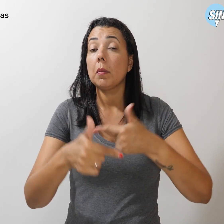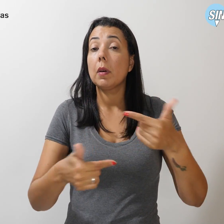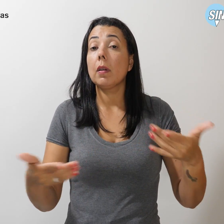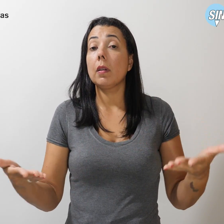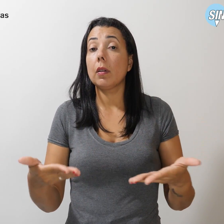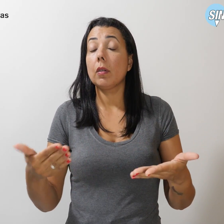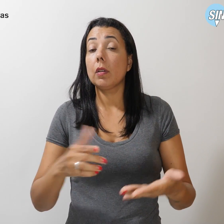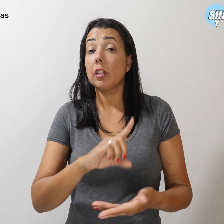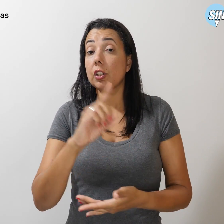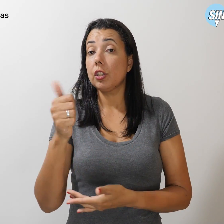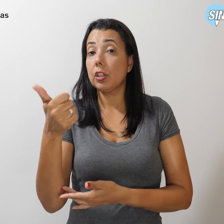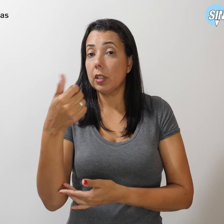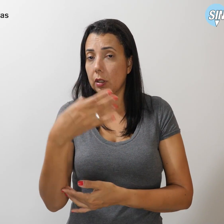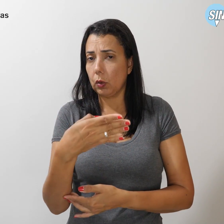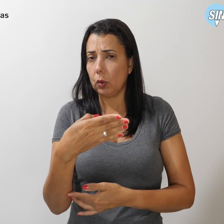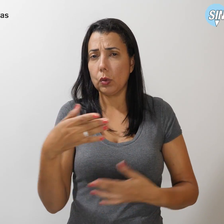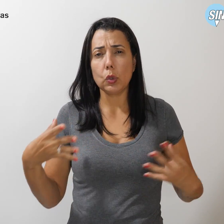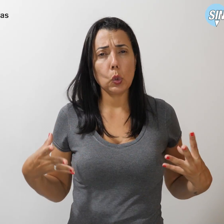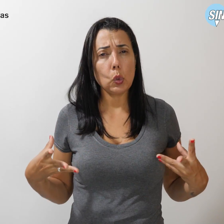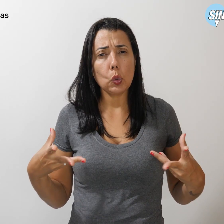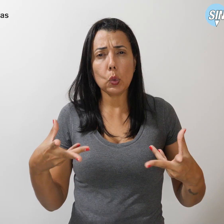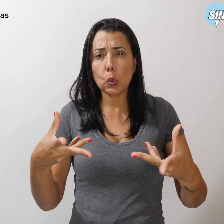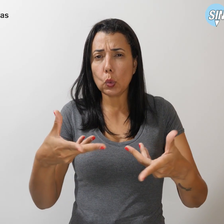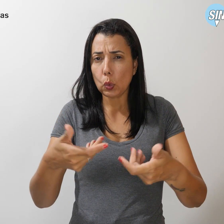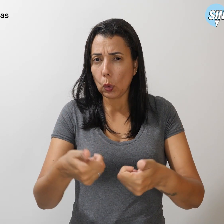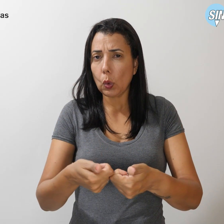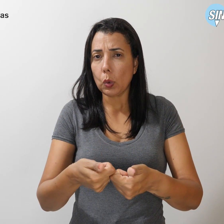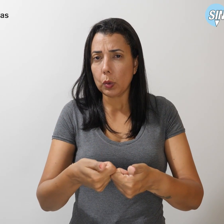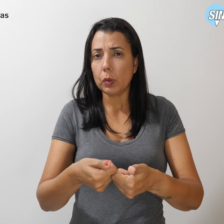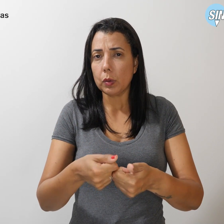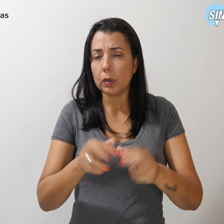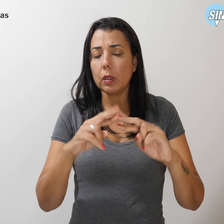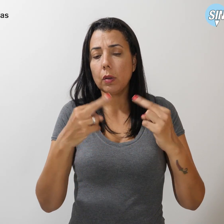14, todos e todas à Assembleia Geral.